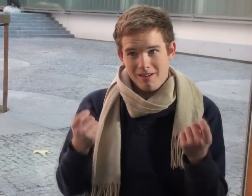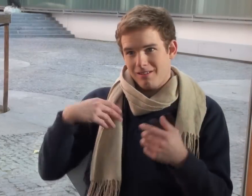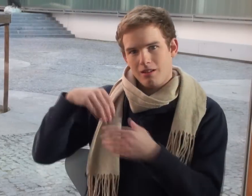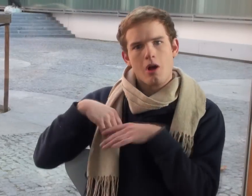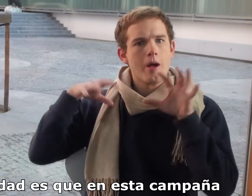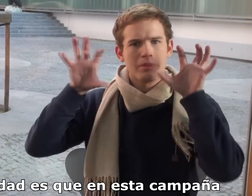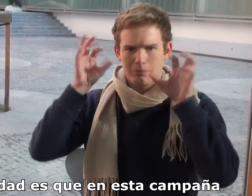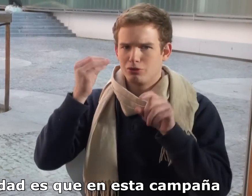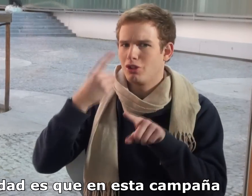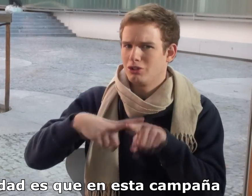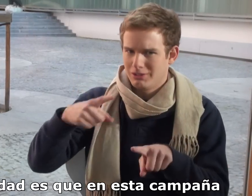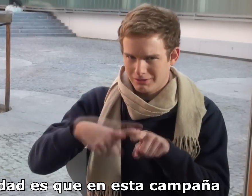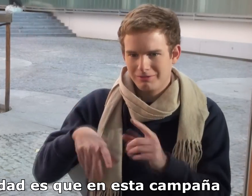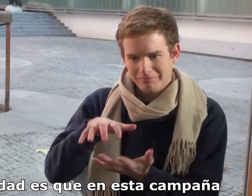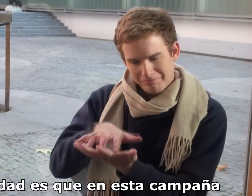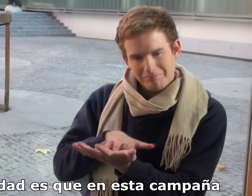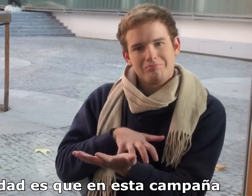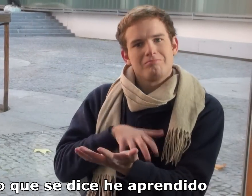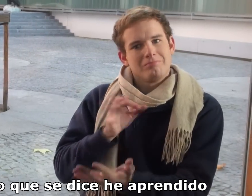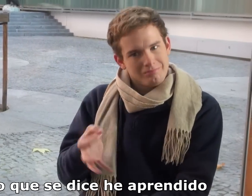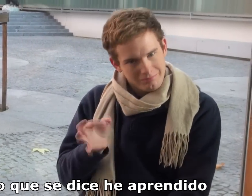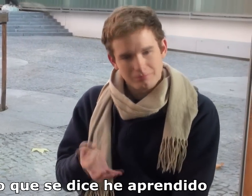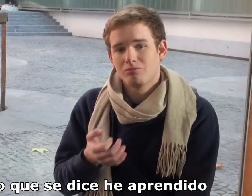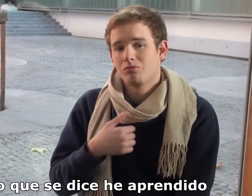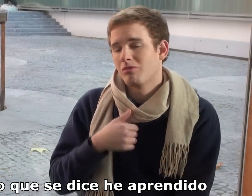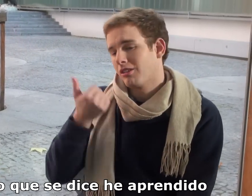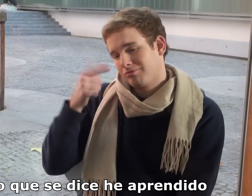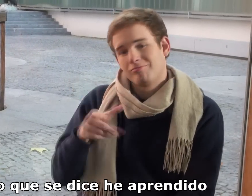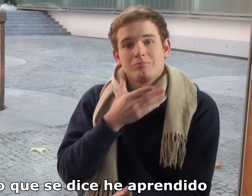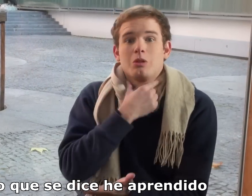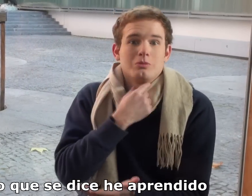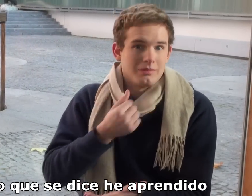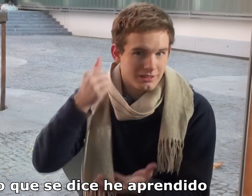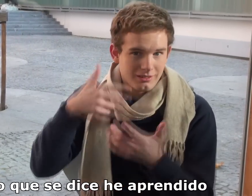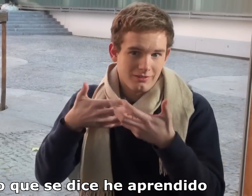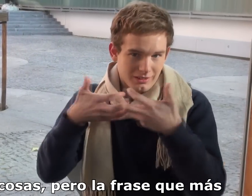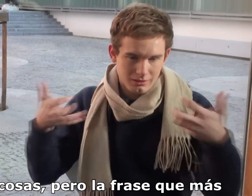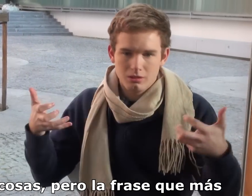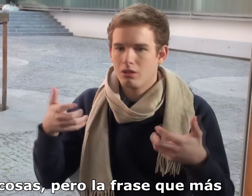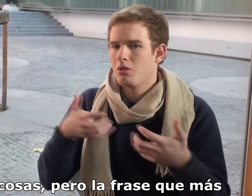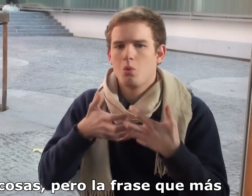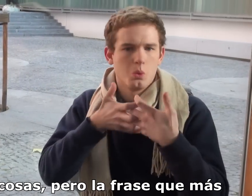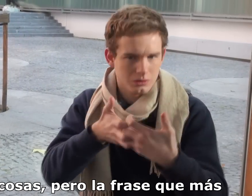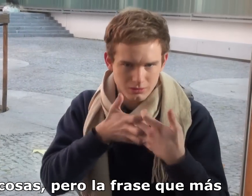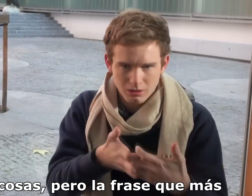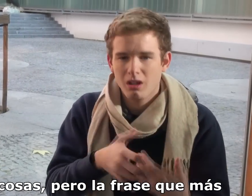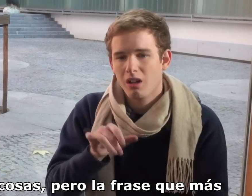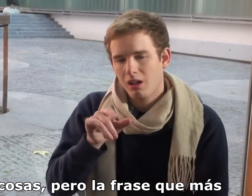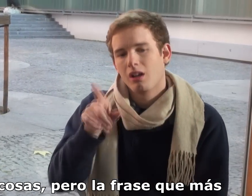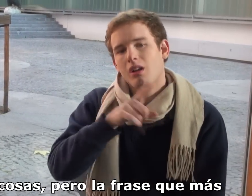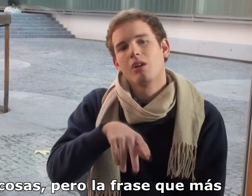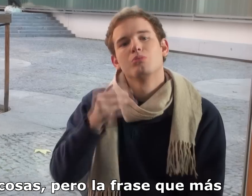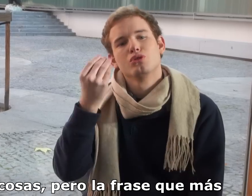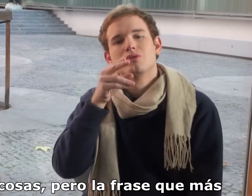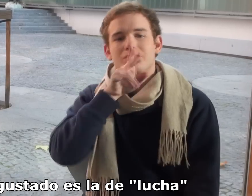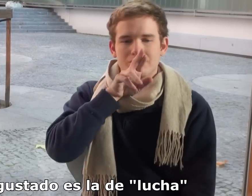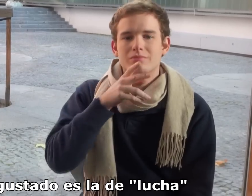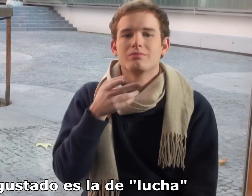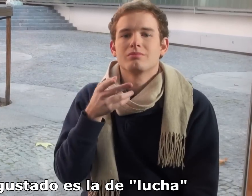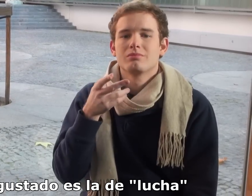Pues la verdad es que en esta campaña, con todo lo que se dice, he aprendido muchísimas cosas. Pero la frase que más me ha gustado